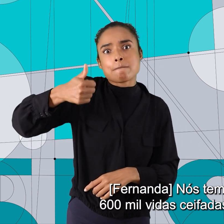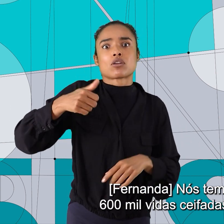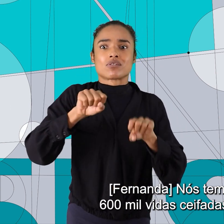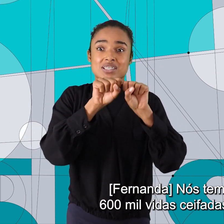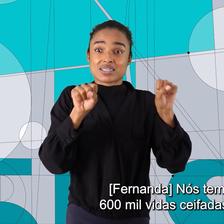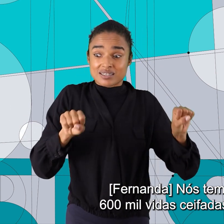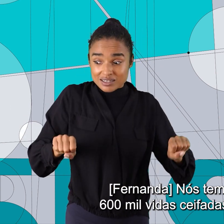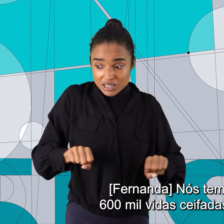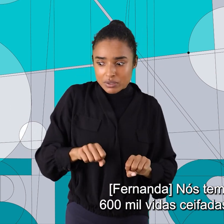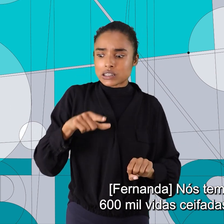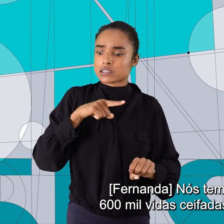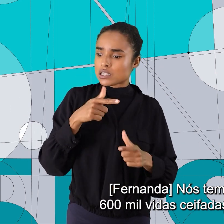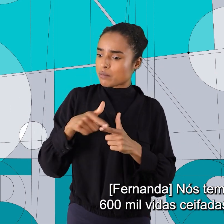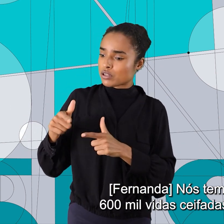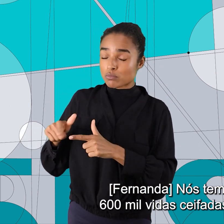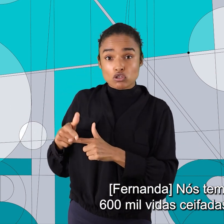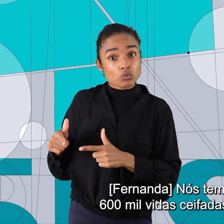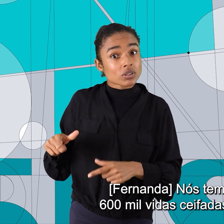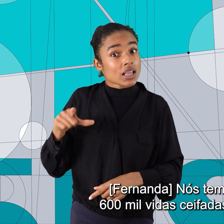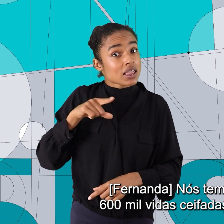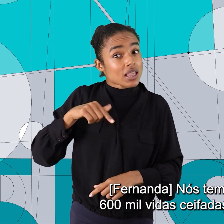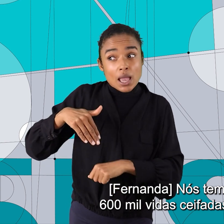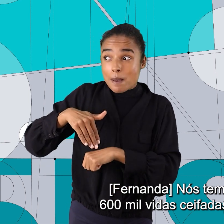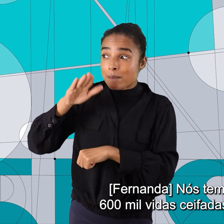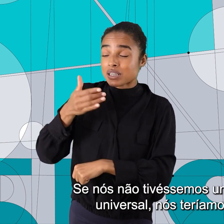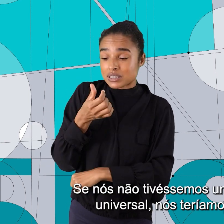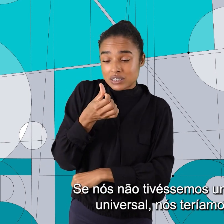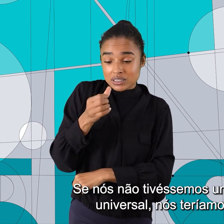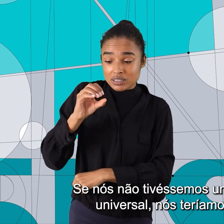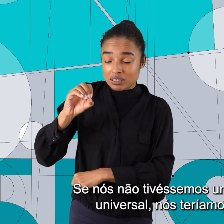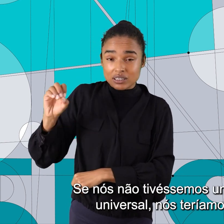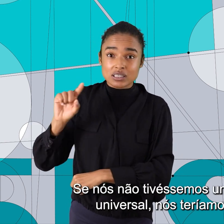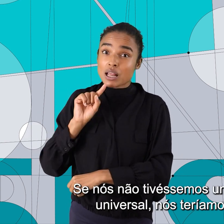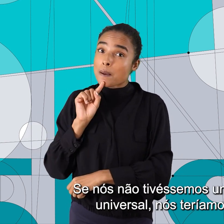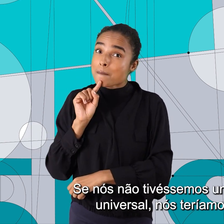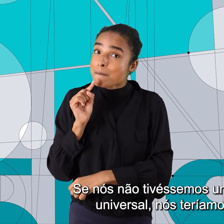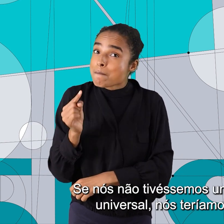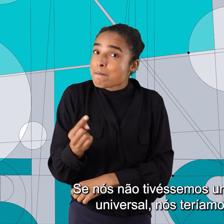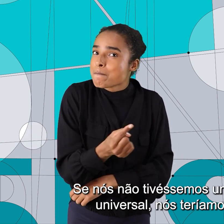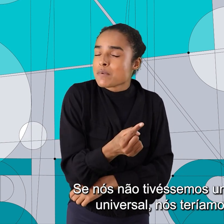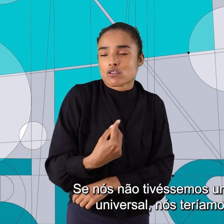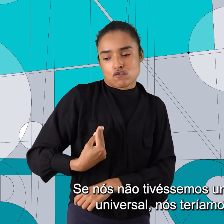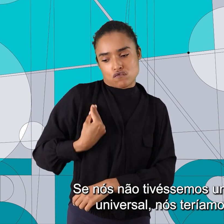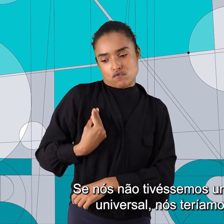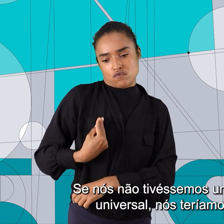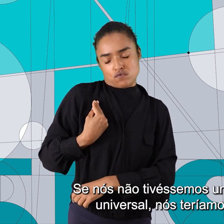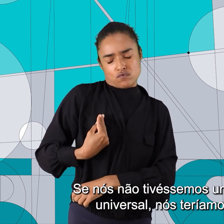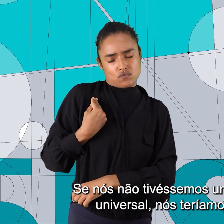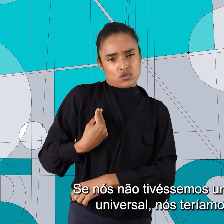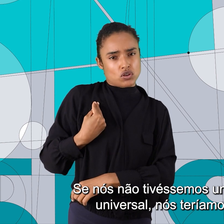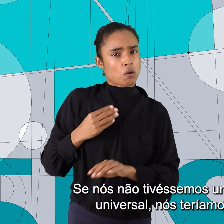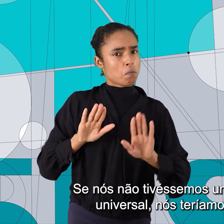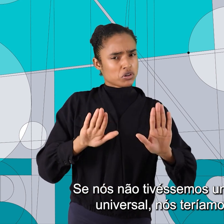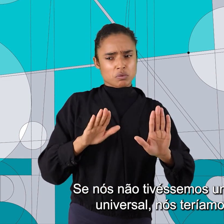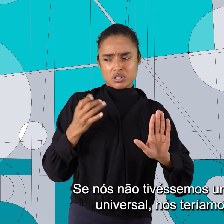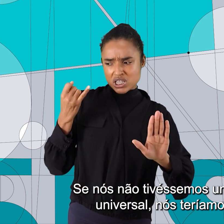mais de 600 mil vidas ceifadas pela COVID. Se nós não tivéssemos um sistema público universal,